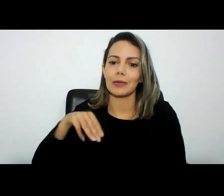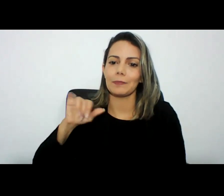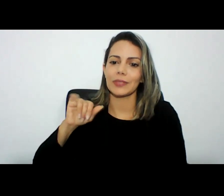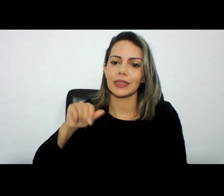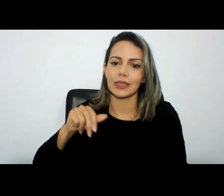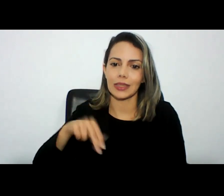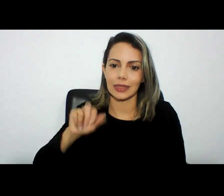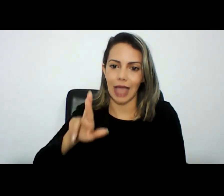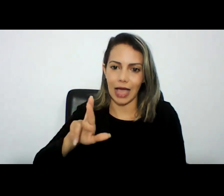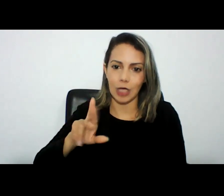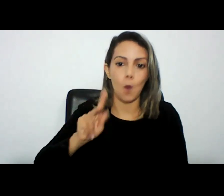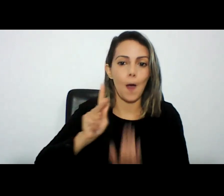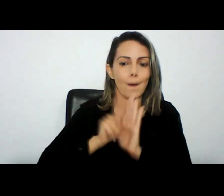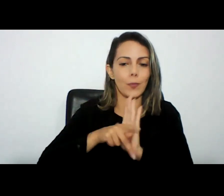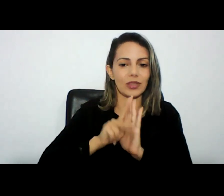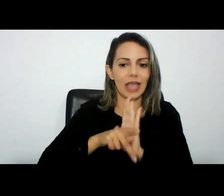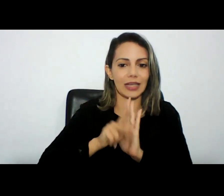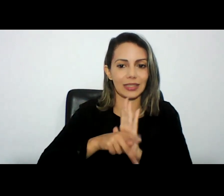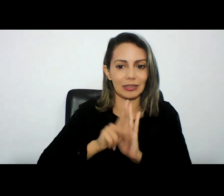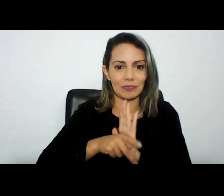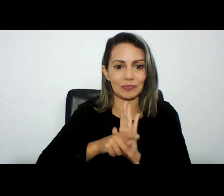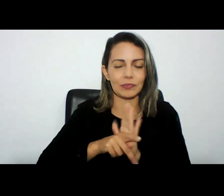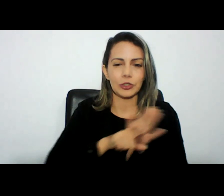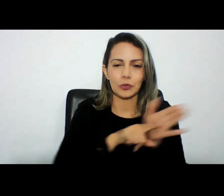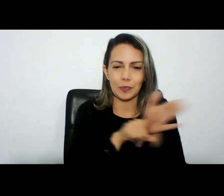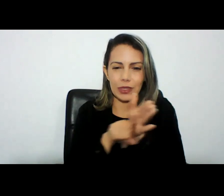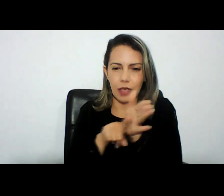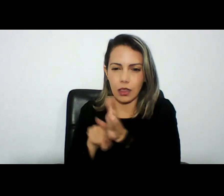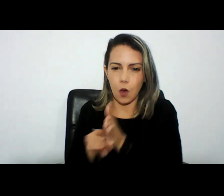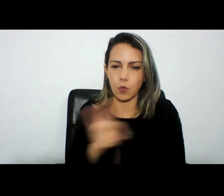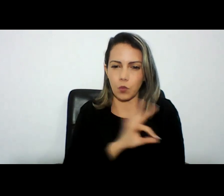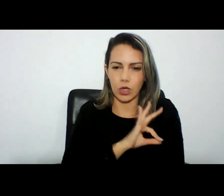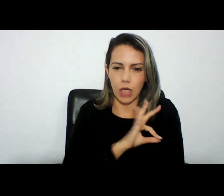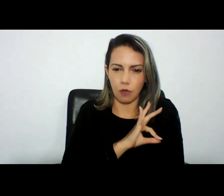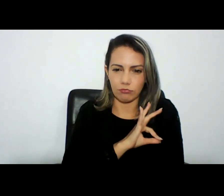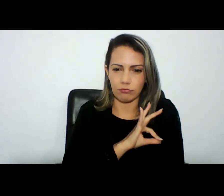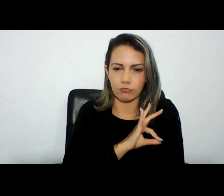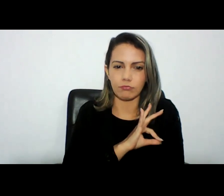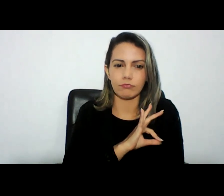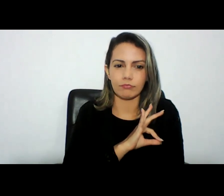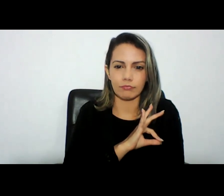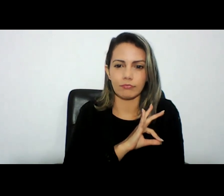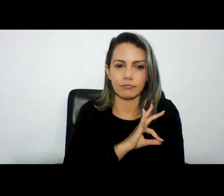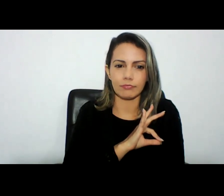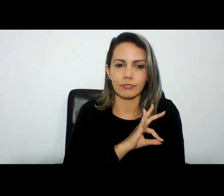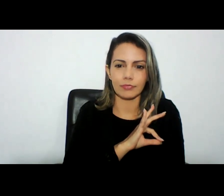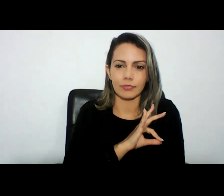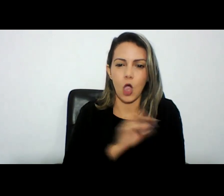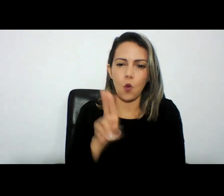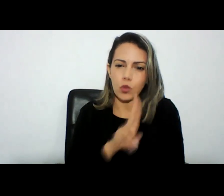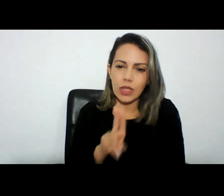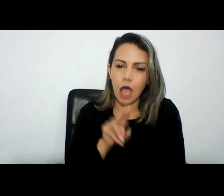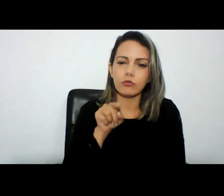uma portaria de instauração de inquérito policial ou de procedimento investigatório e através daquelas